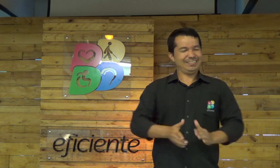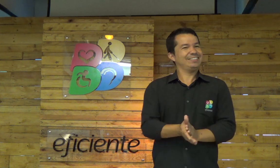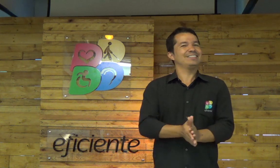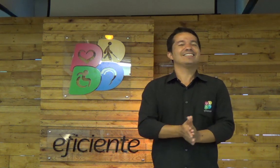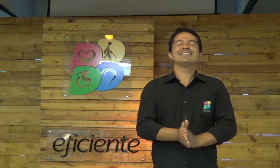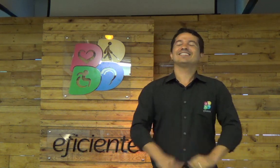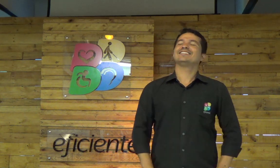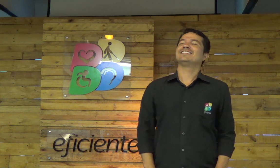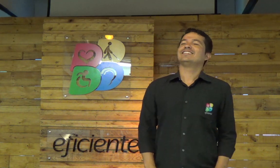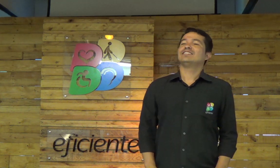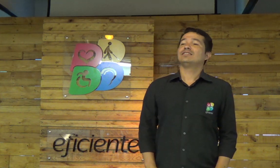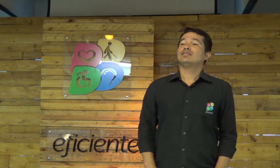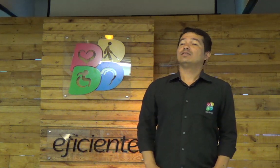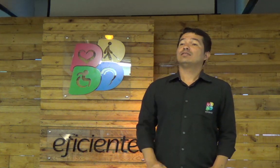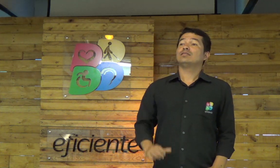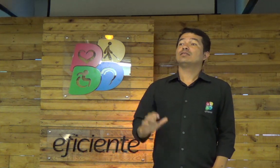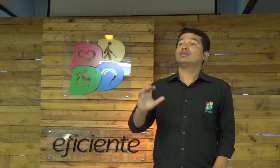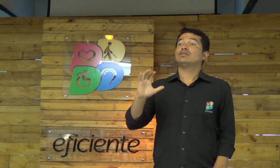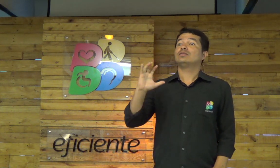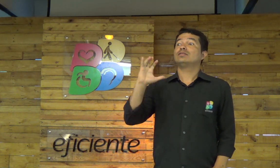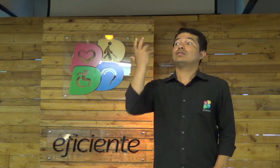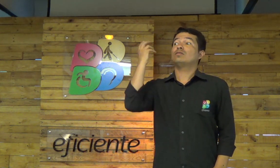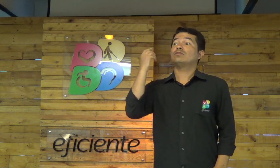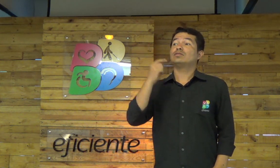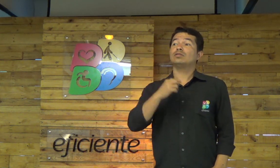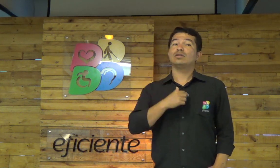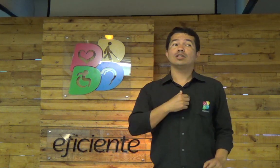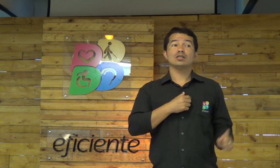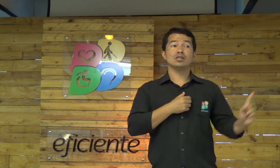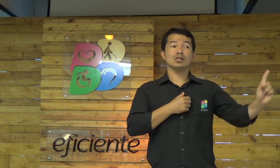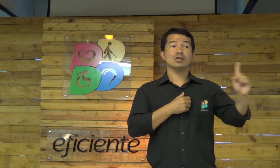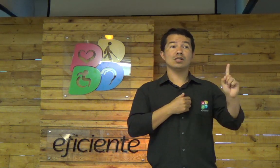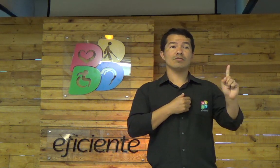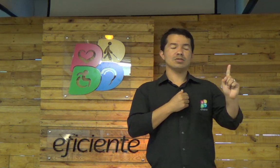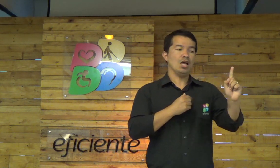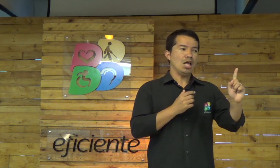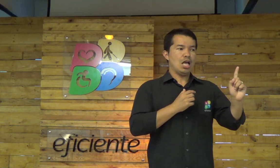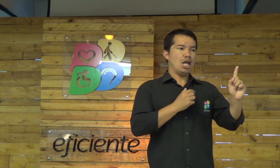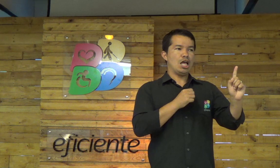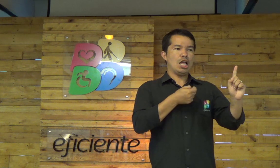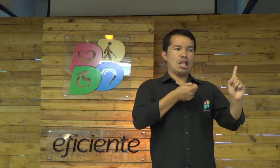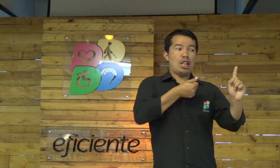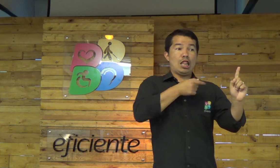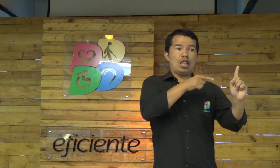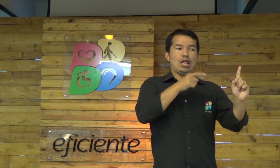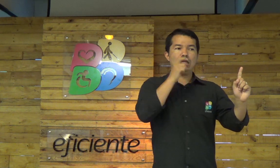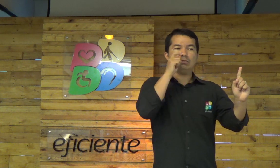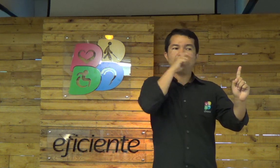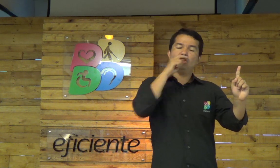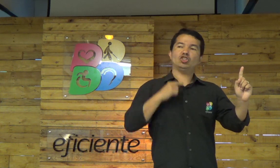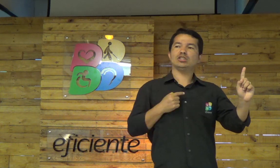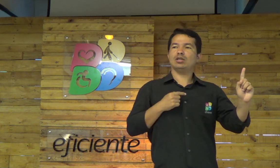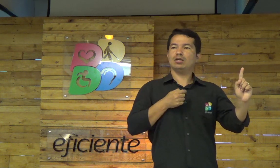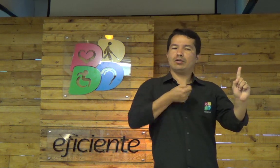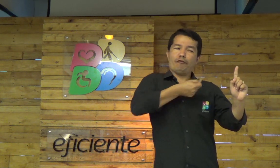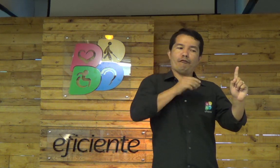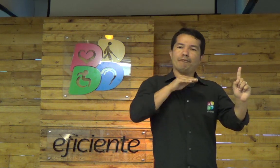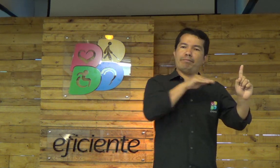nervosismo, a irritação. O que vai acontecer? Ou, às vezes, vem alguém